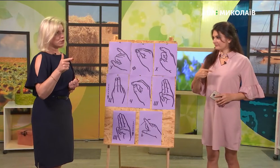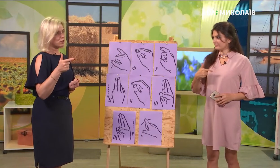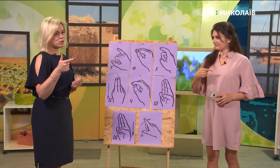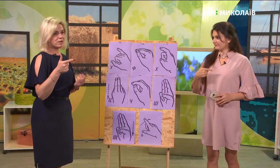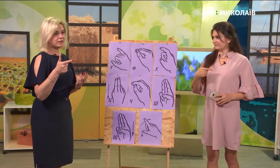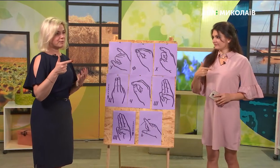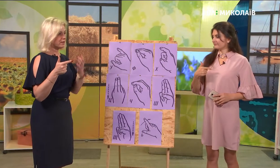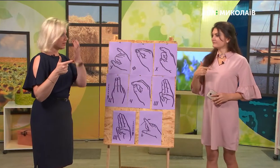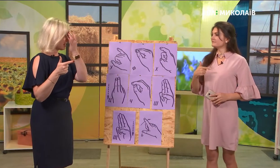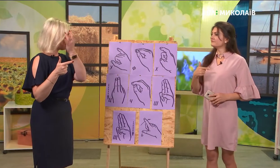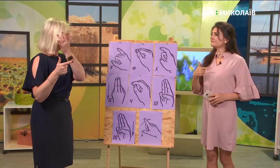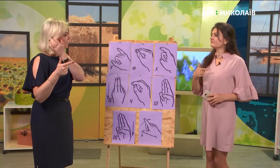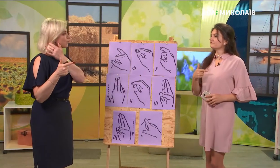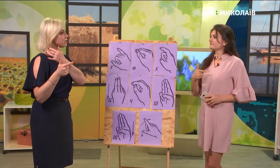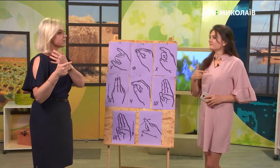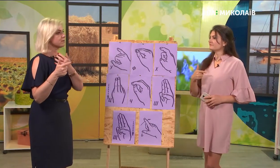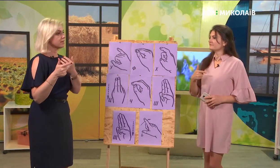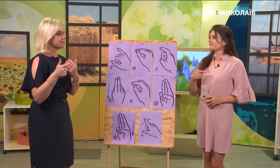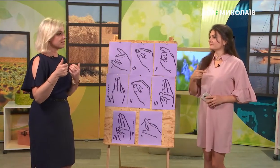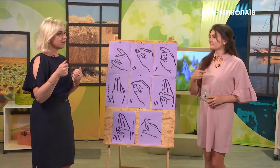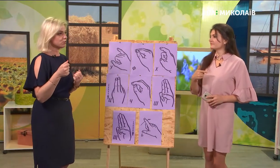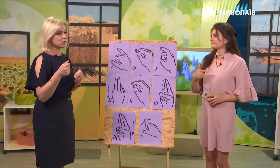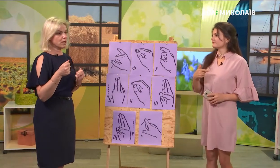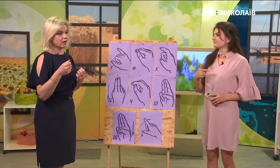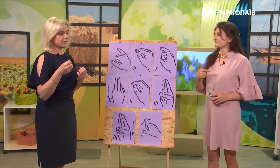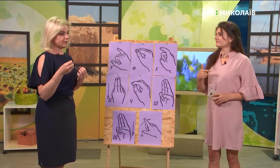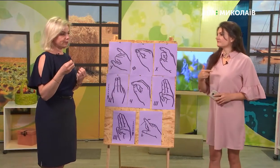щоб зрозуміло, наприклад, якесь слово можна з м'яким знаком, щоб…